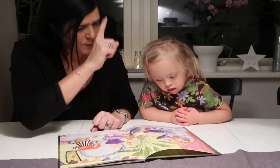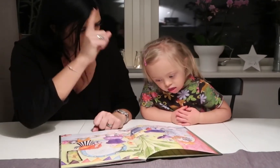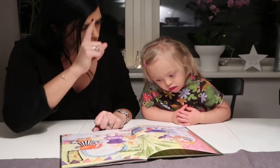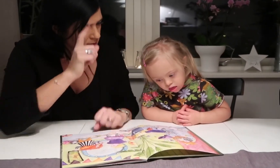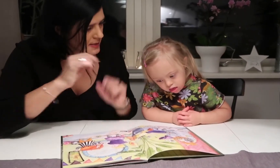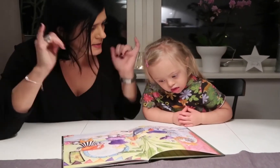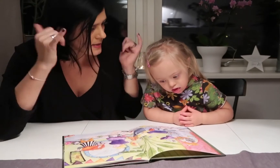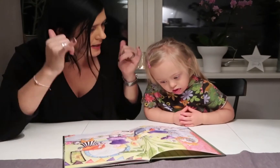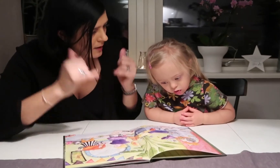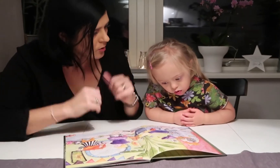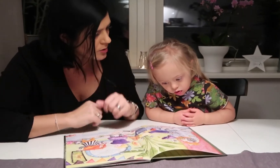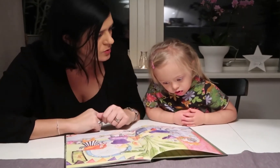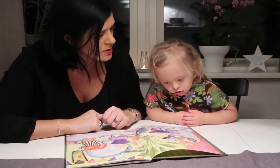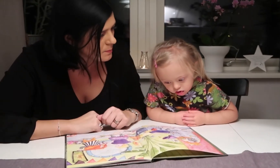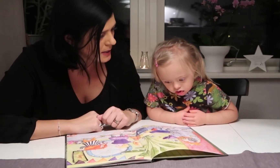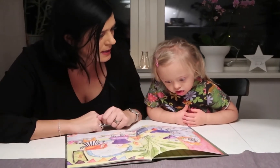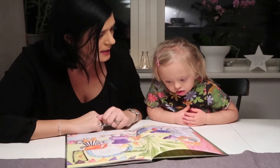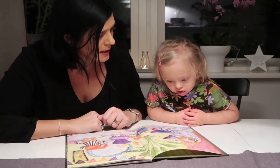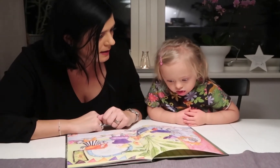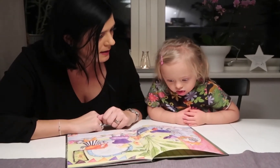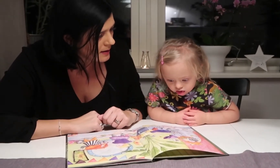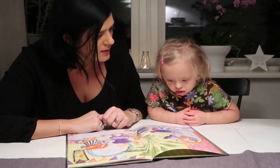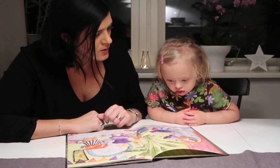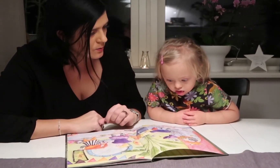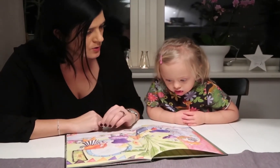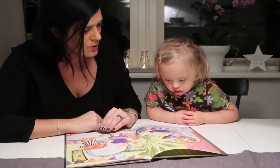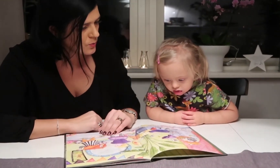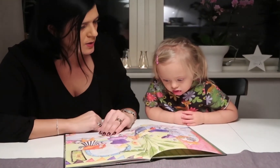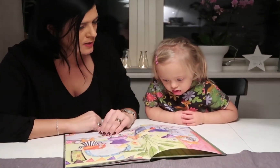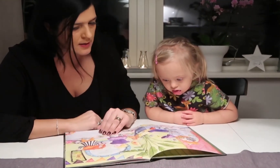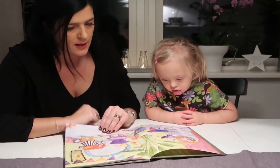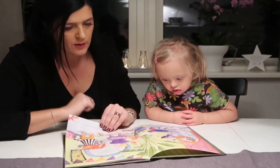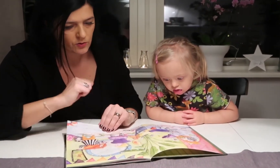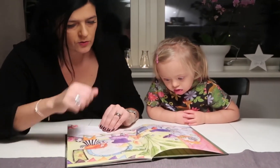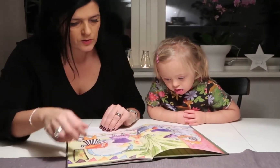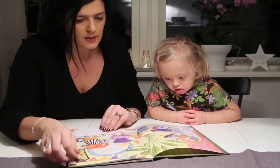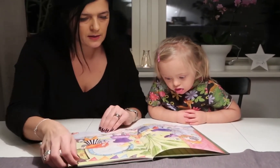på prinsesskalas hos Rebecka. Som tur är jag ska Elliot också bli.